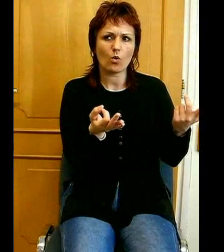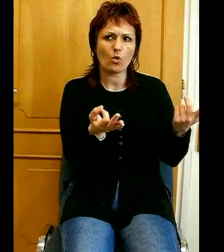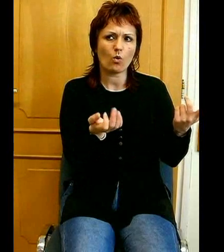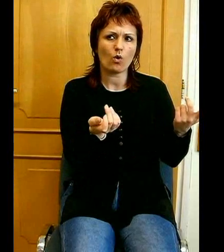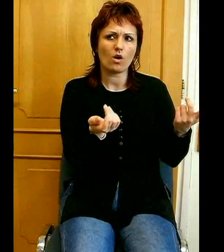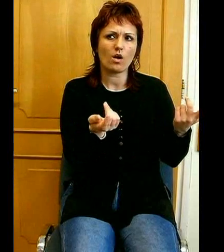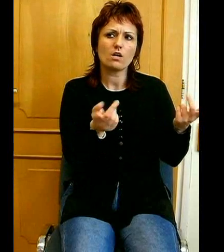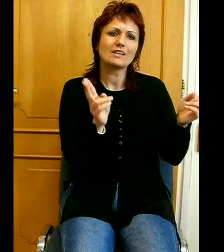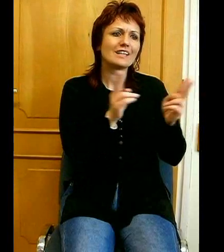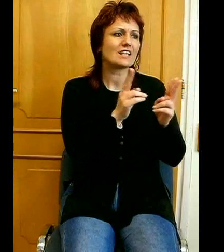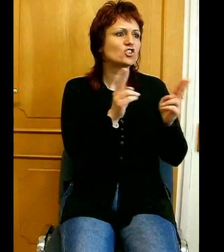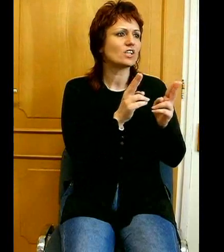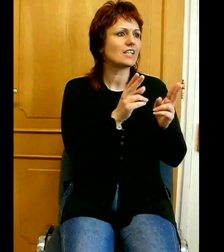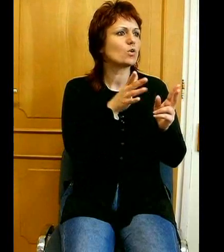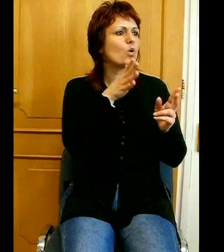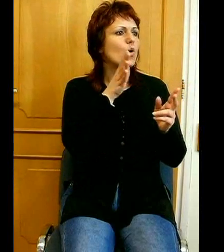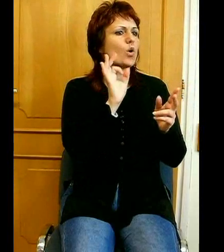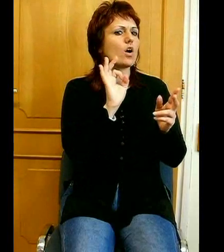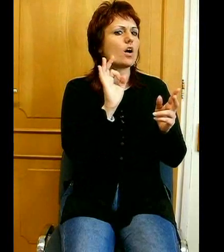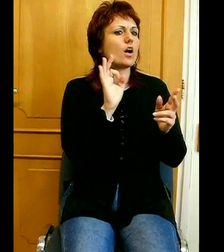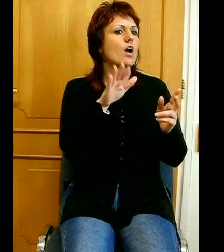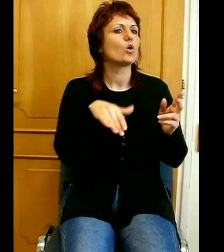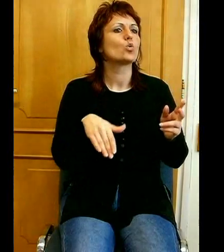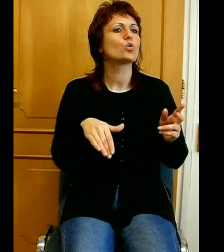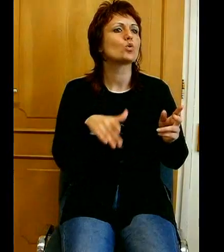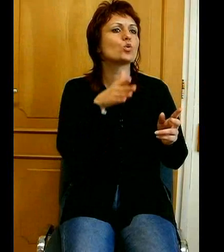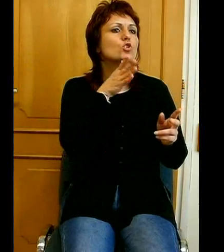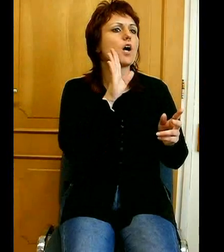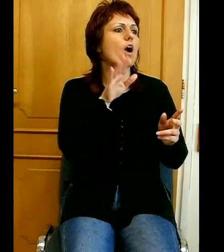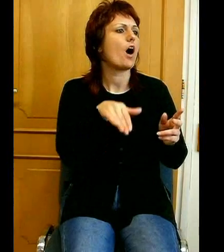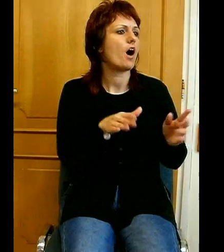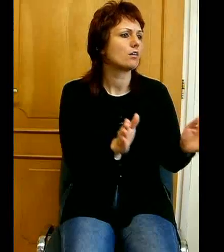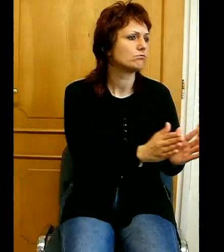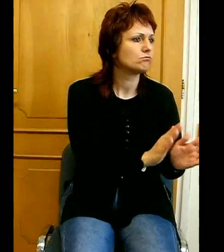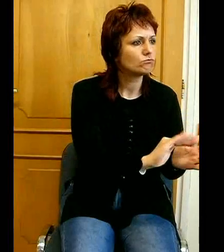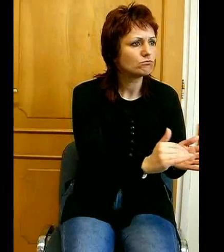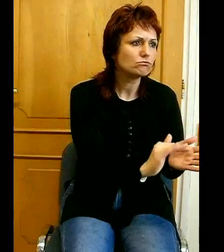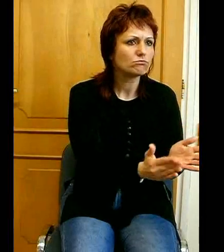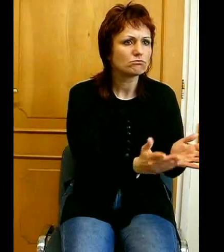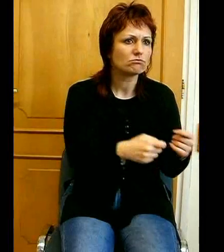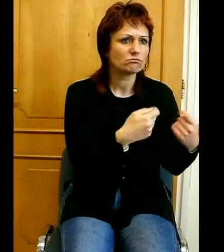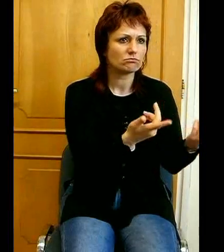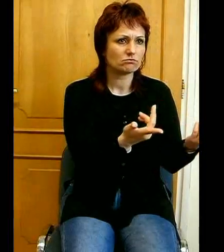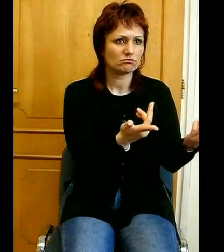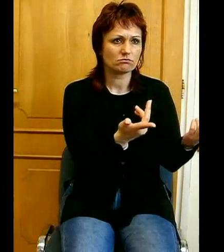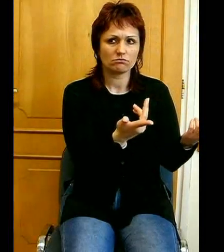kicsinyitő képzővel ellátva kutyuskáknak adni. Ezt csak azért jegyzem meg, mert Jézus soha nem volt durva.